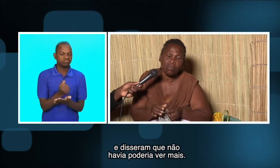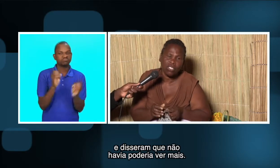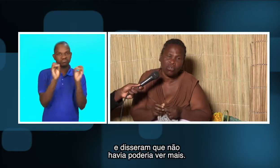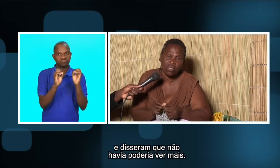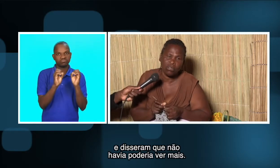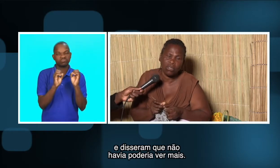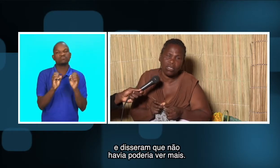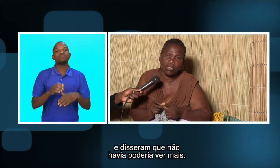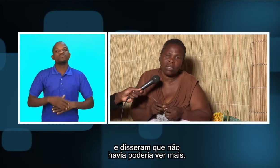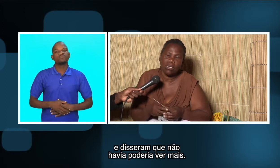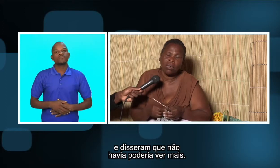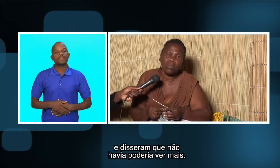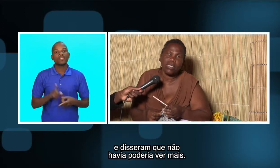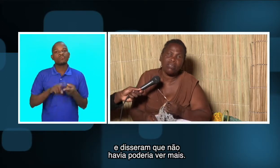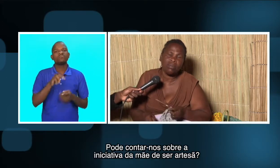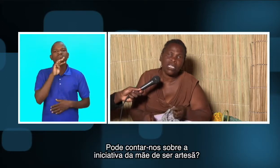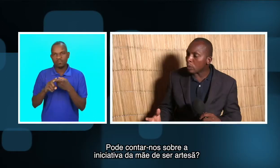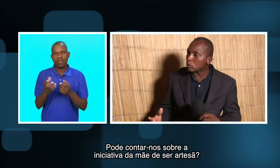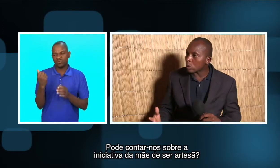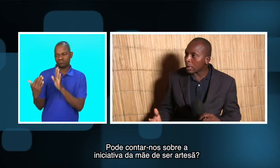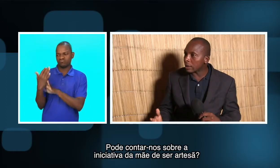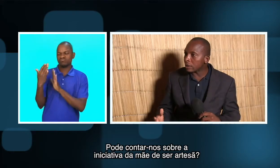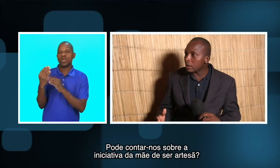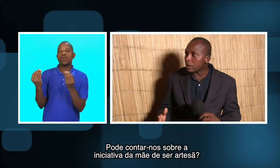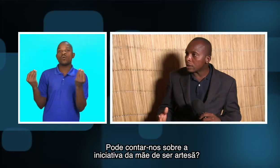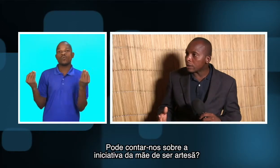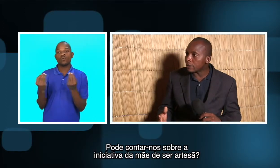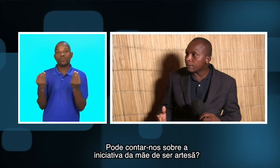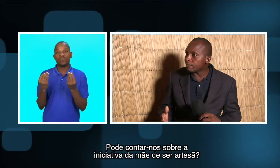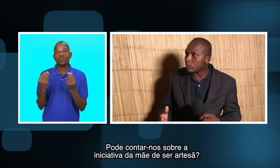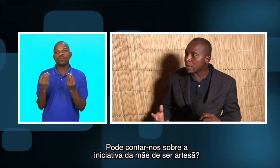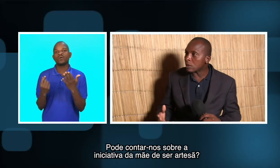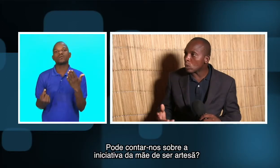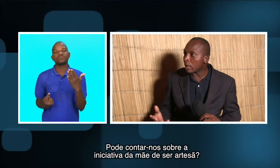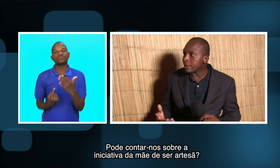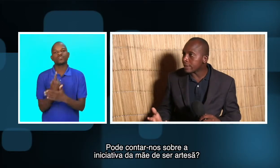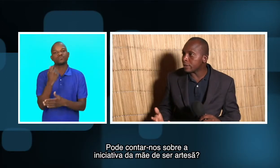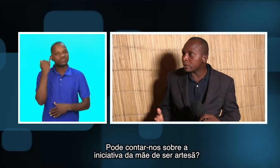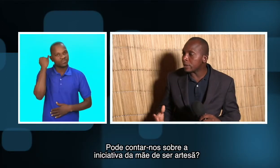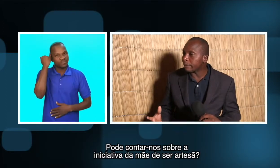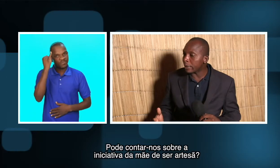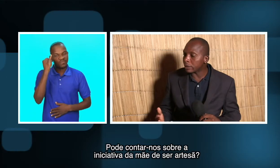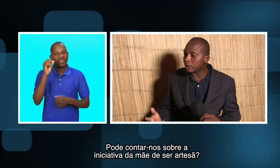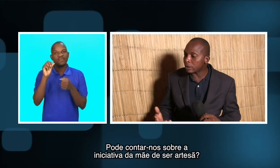mais sucesso de poder ver mais. Pode-me contar a iniciativa da mãe de